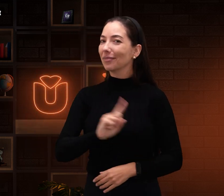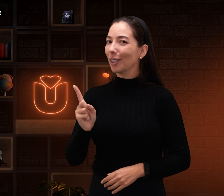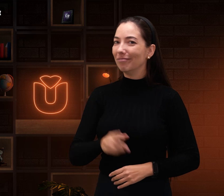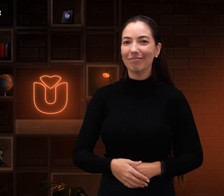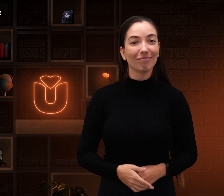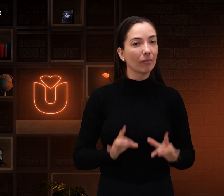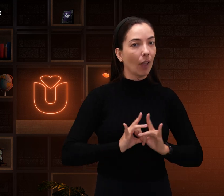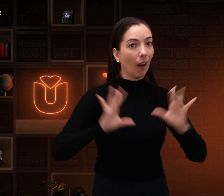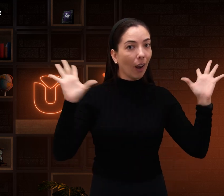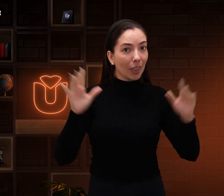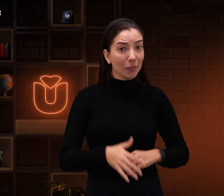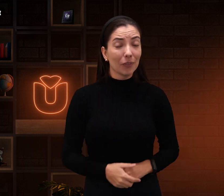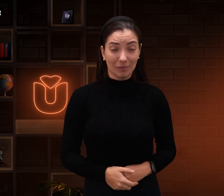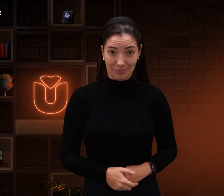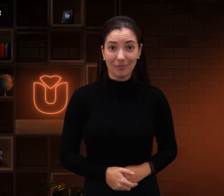hoje, nós somos livres para isso.